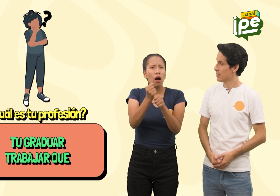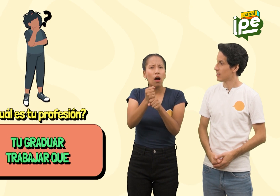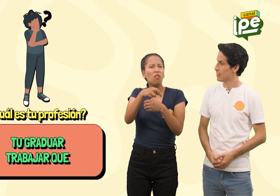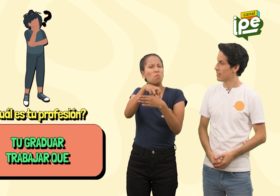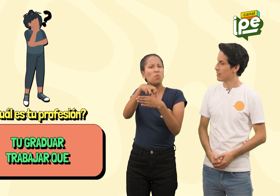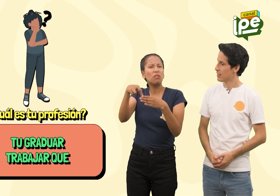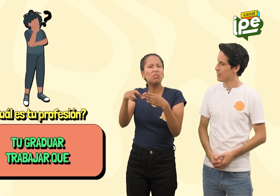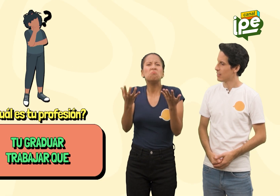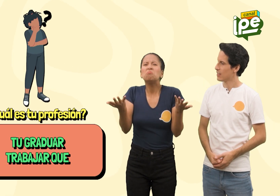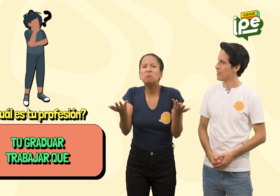¿Cuál es tu profesión?